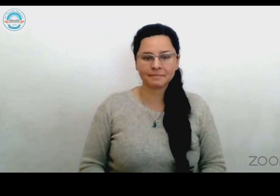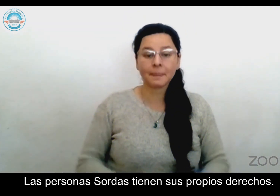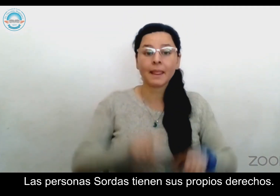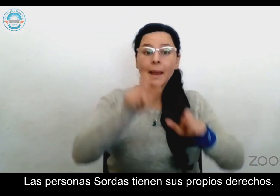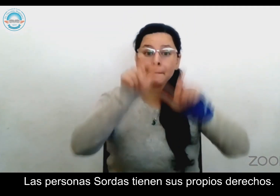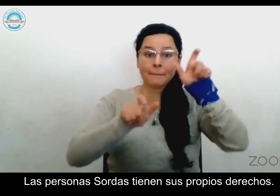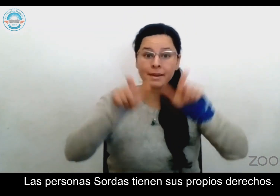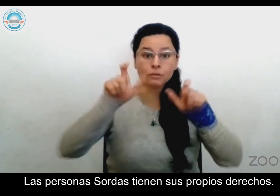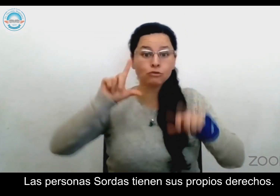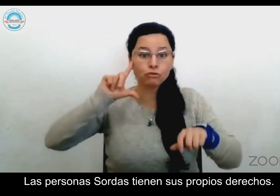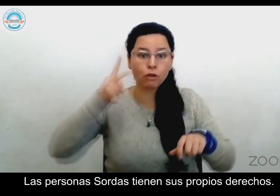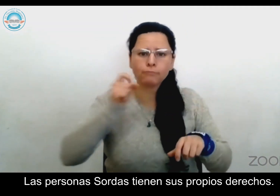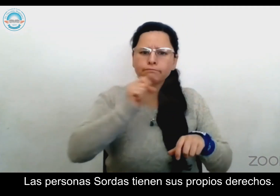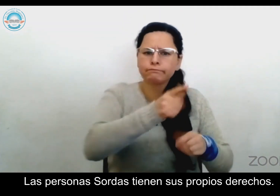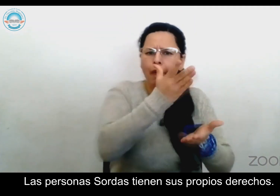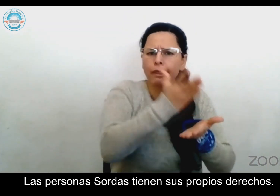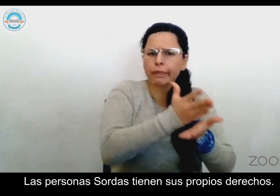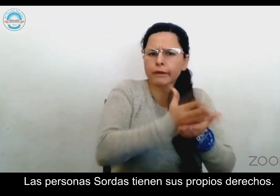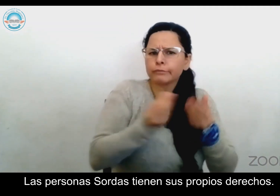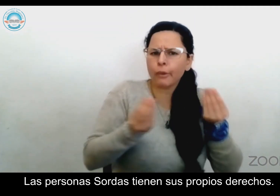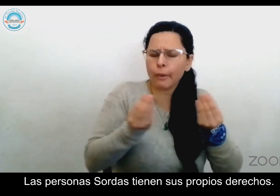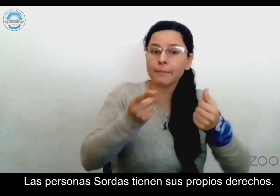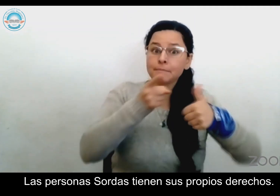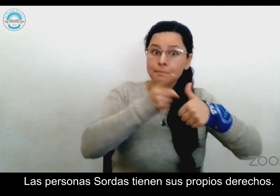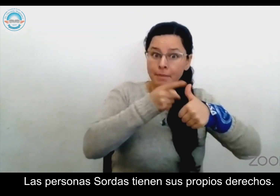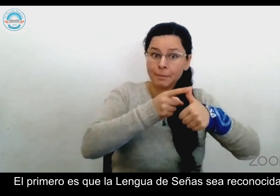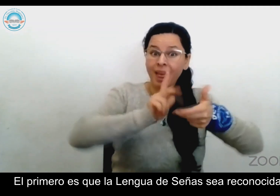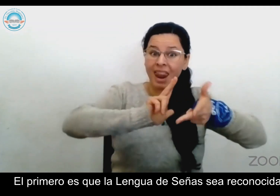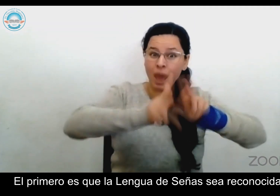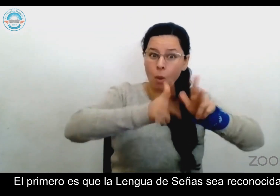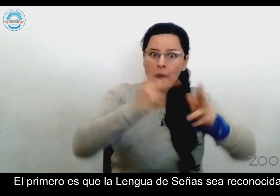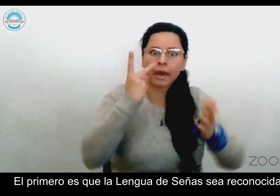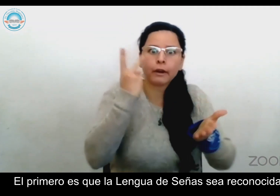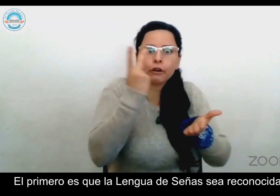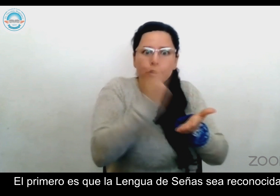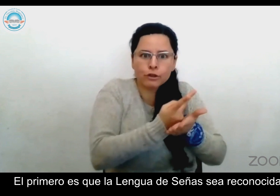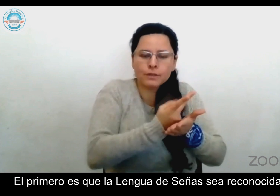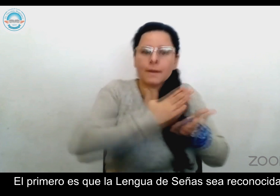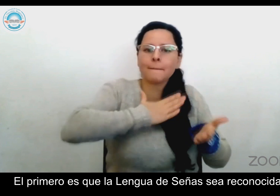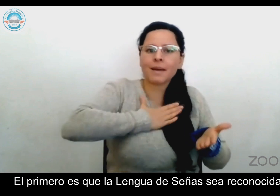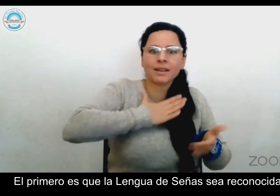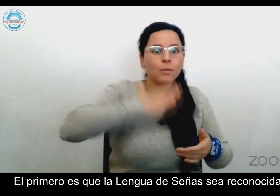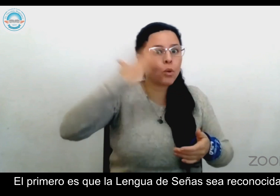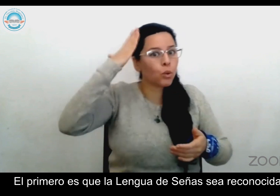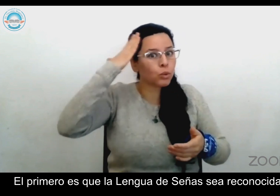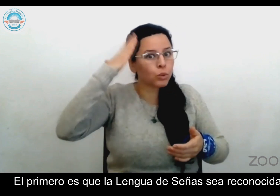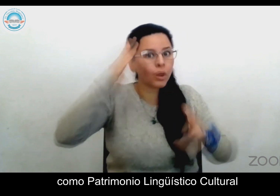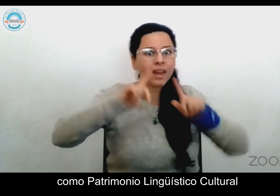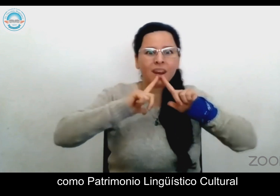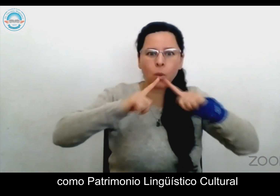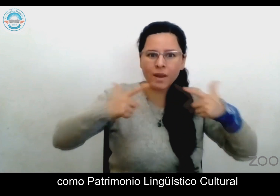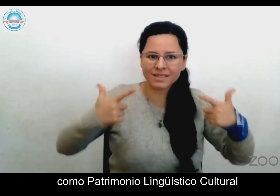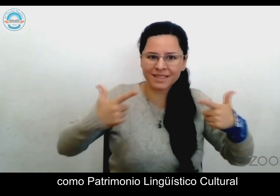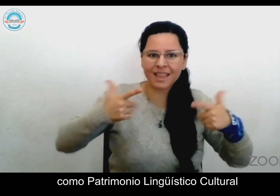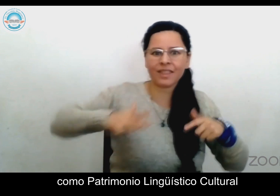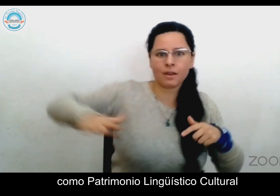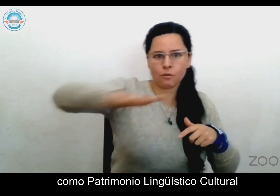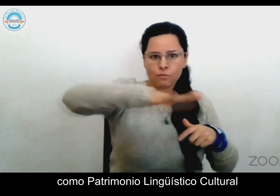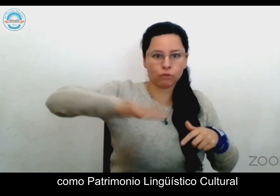Las personas sordas tienen sus propios derechos. El primero es que la lengua de señas sea reconocida como patrimonio lingüístico-cultural